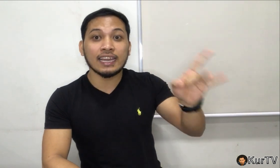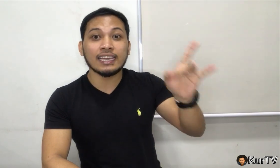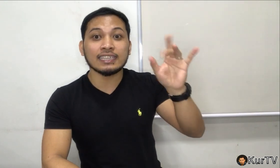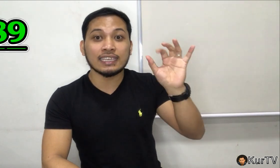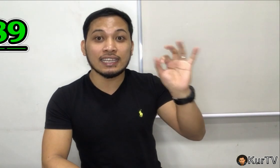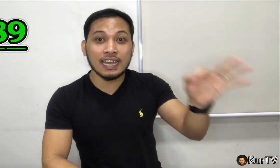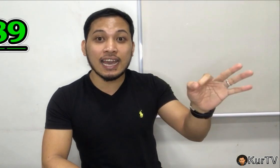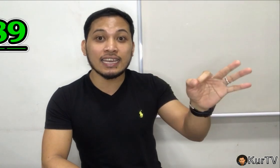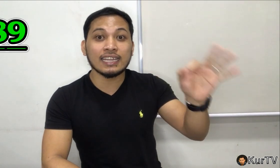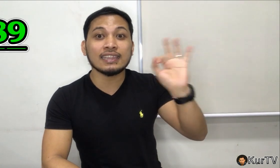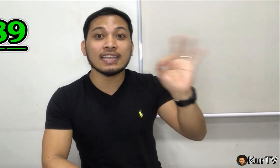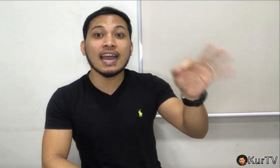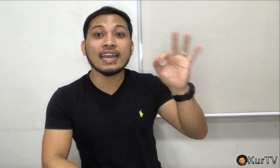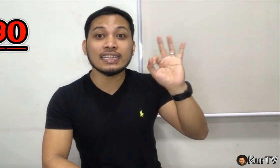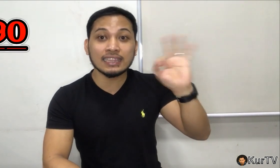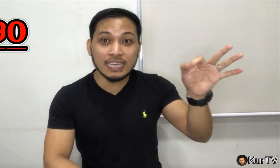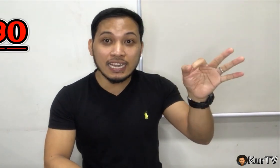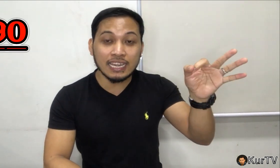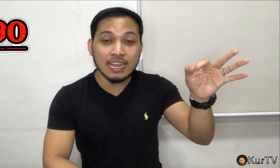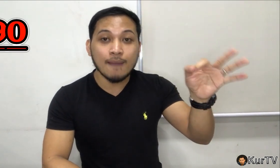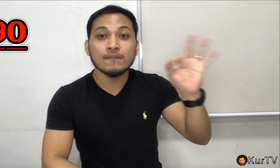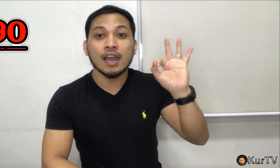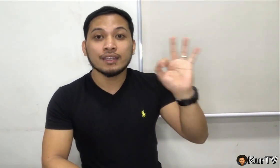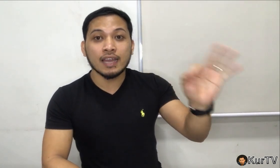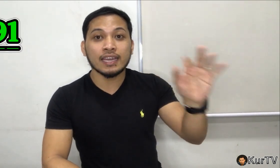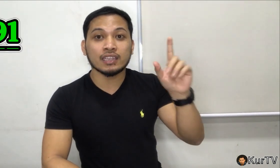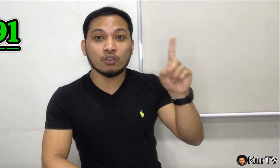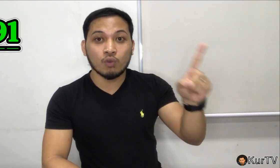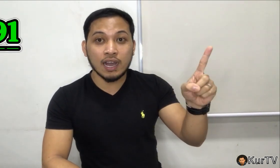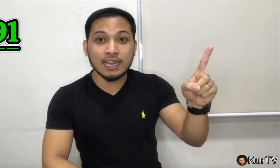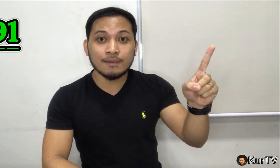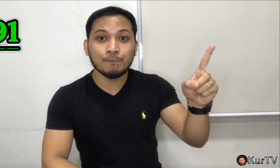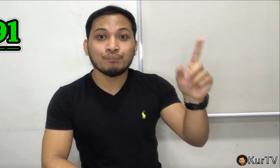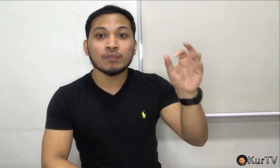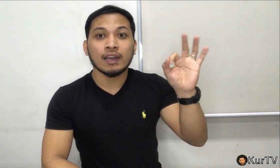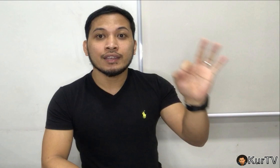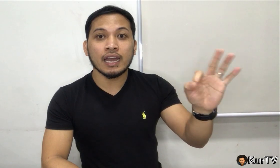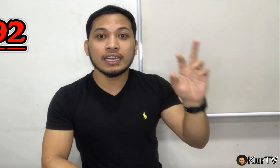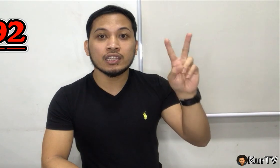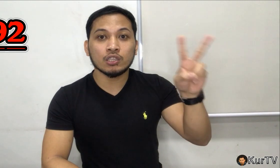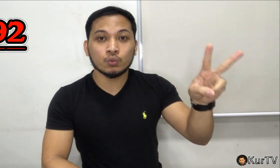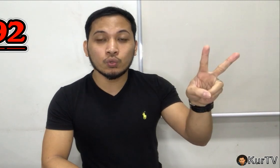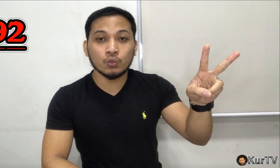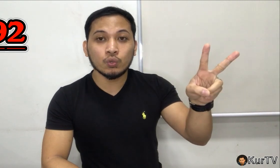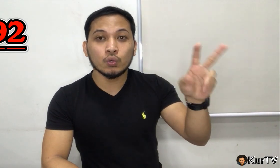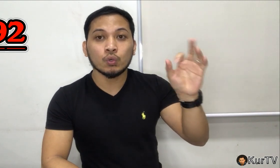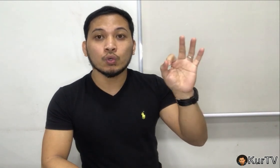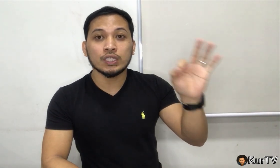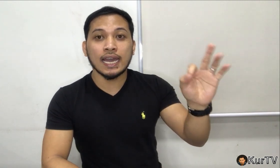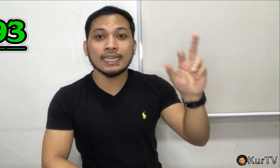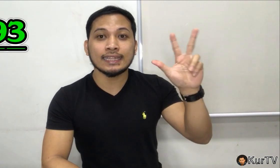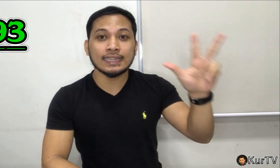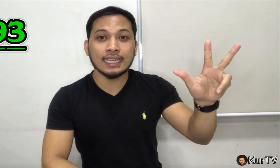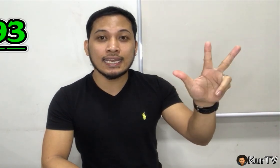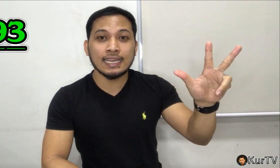89, and 90. 91, 92, 93,